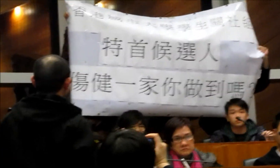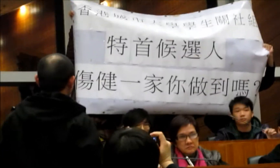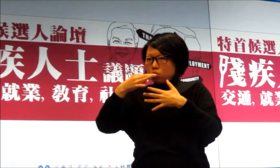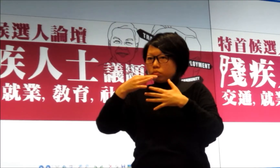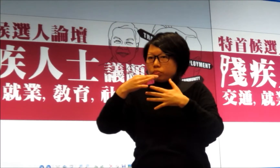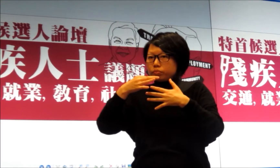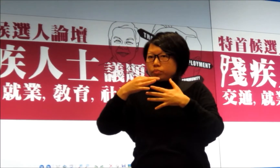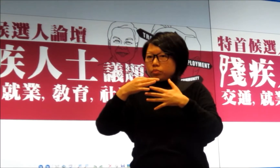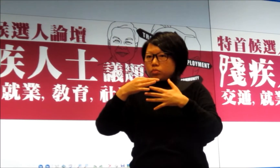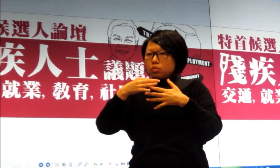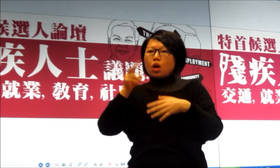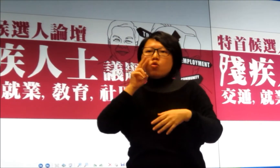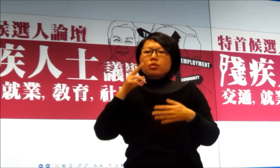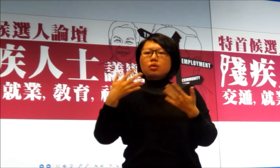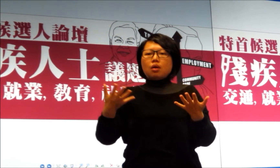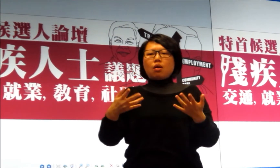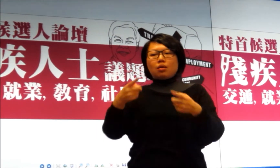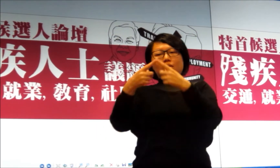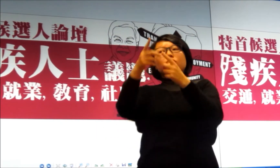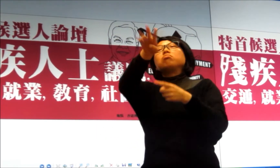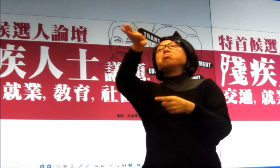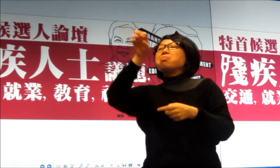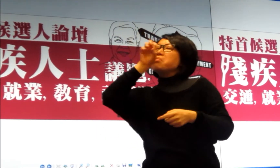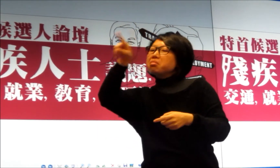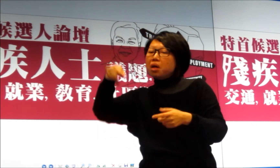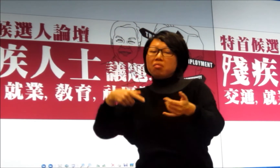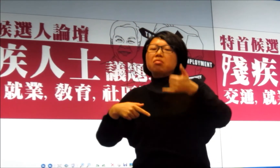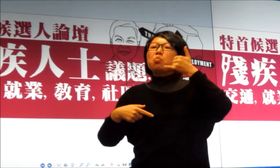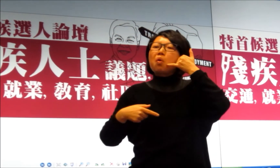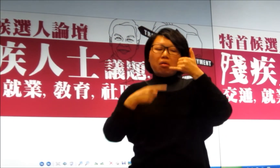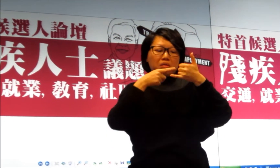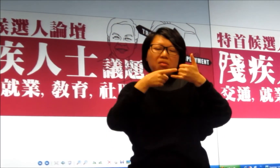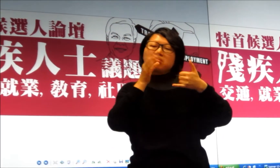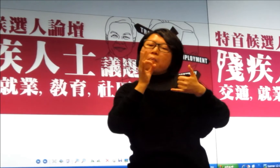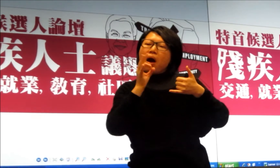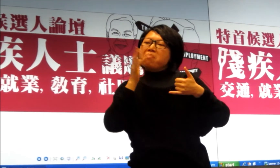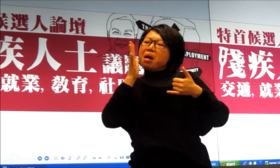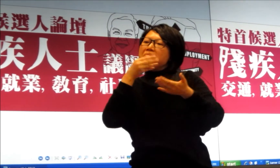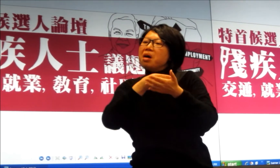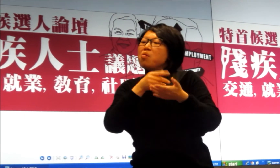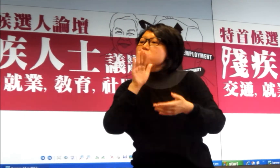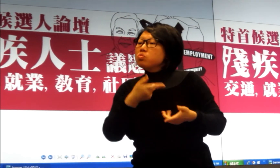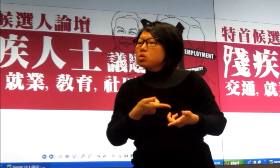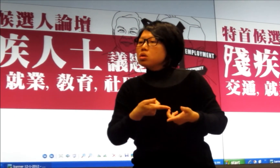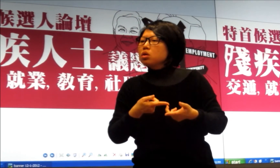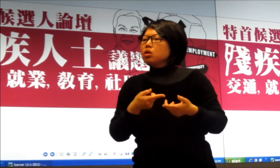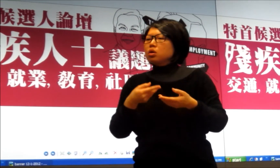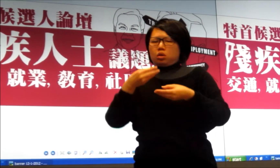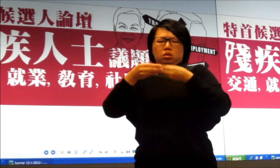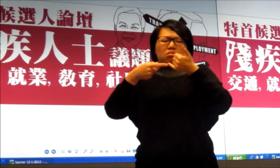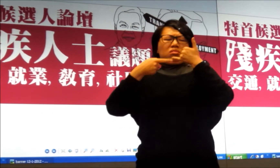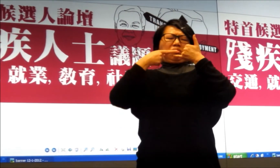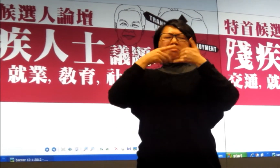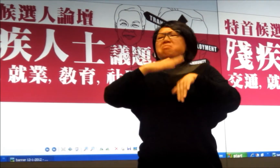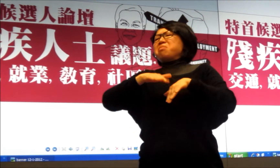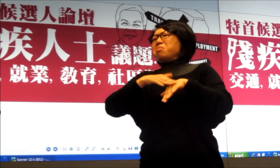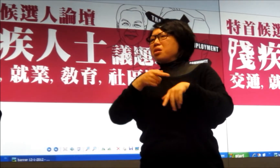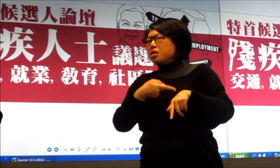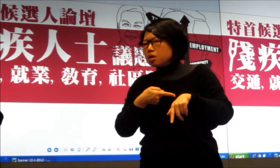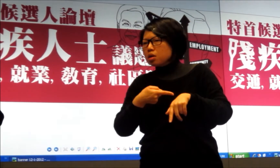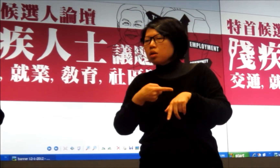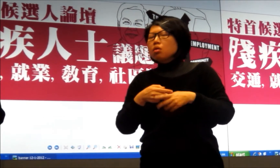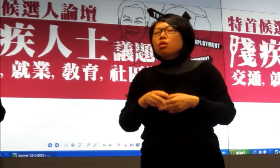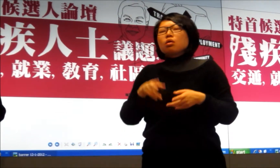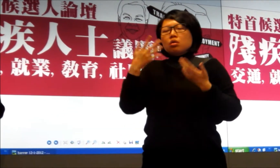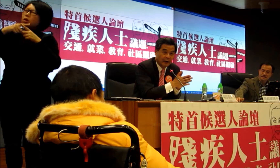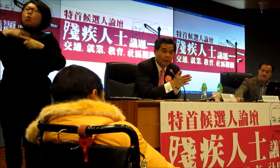日本的手機都不會都用iPhone全力好為什麼其實我們政府不是沒有錢的那這個